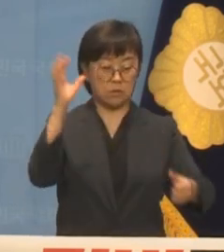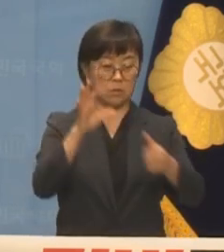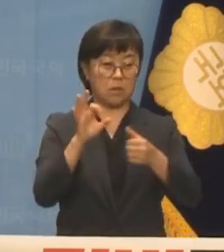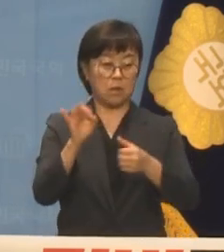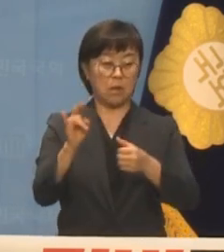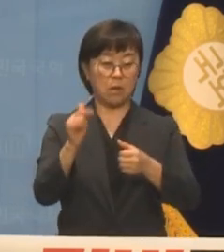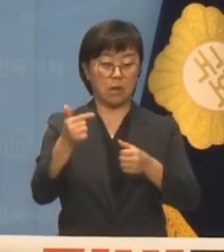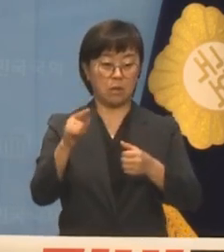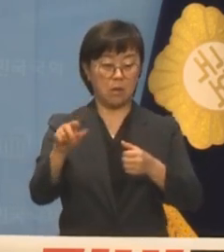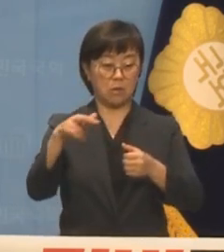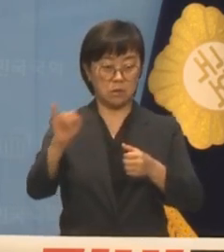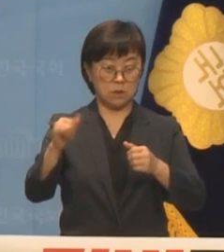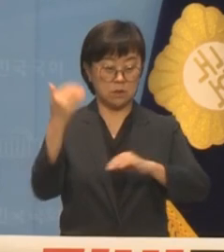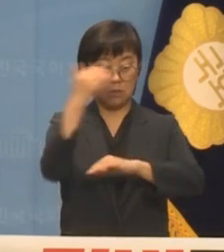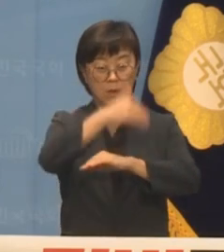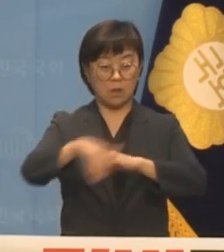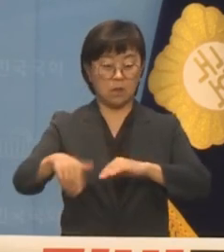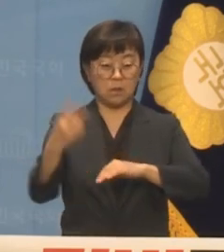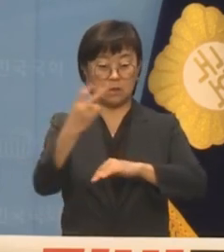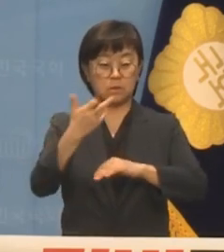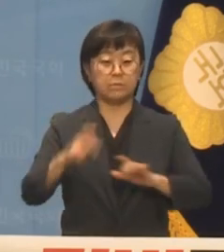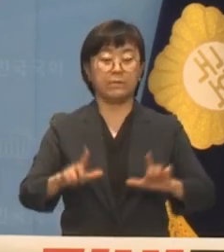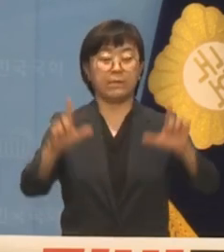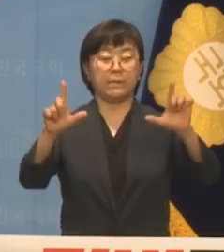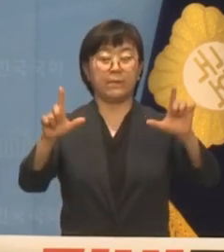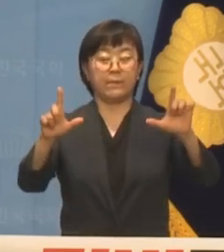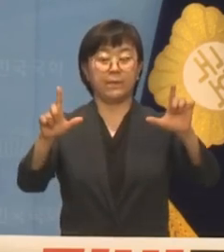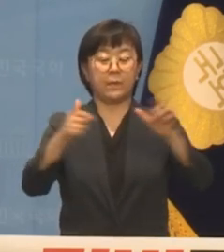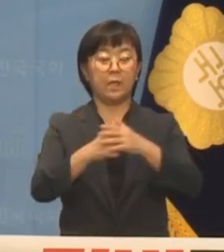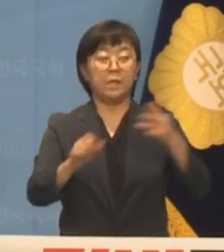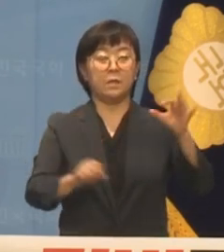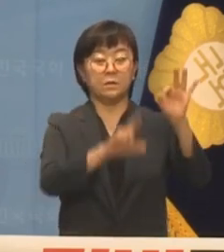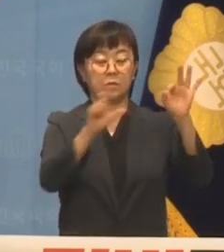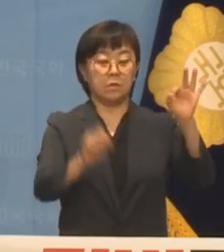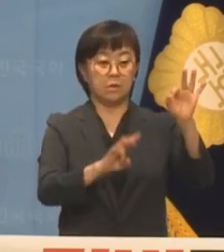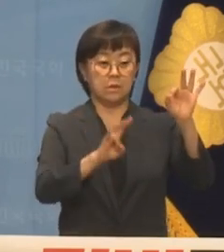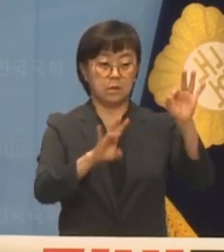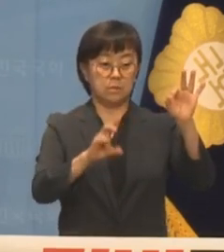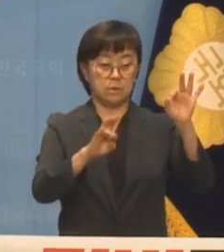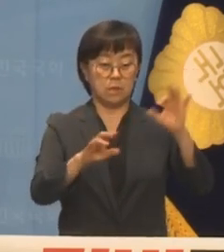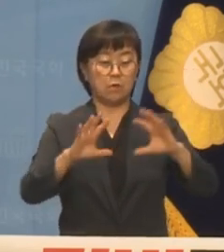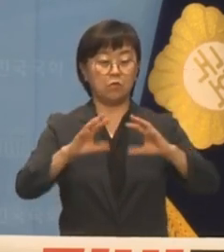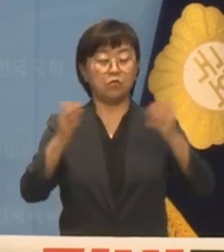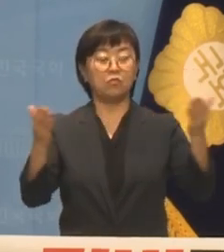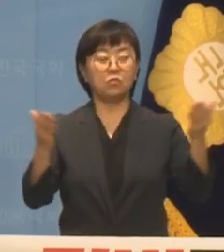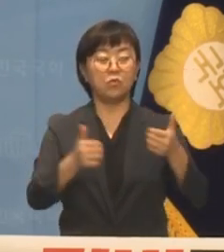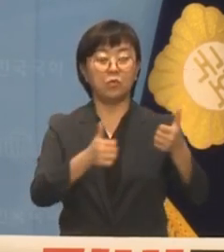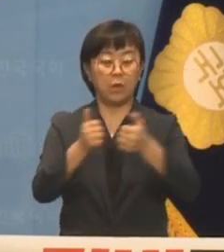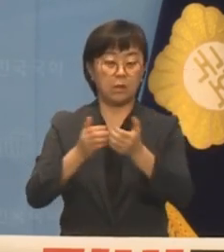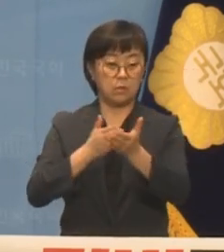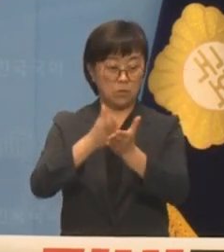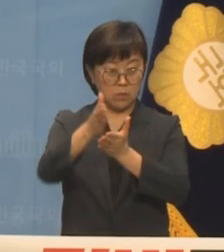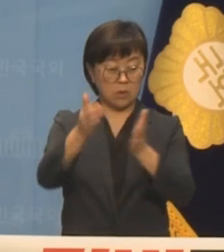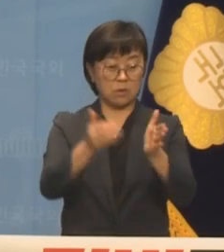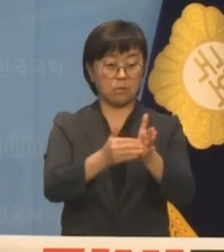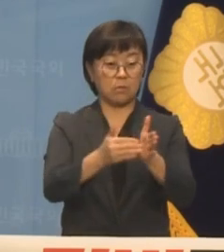로드맵은 2017년 10월 24일 국무회의를 통과했다면서